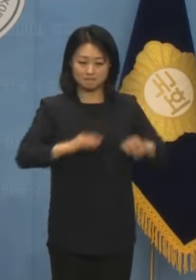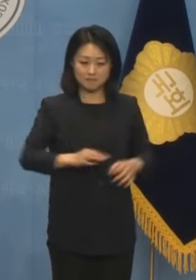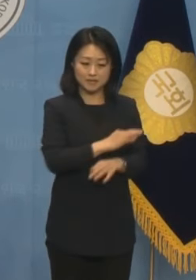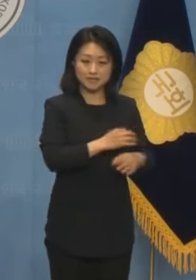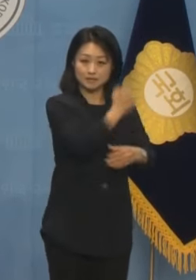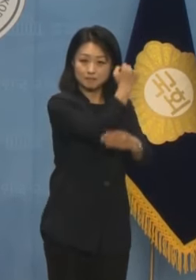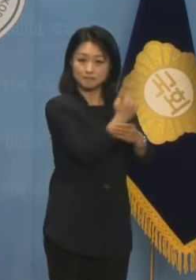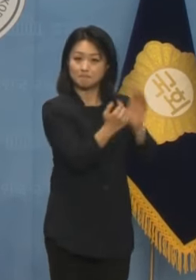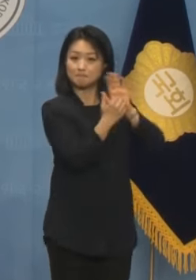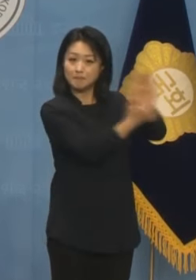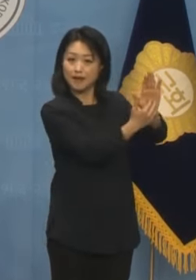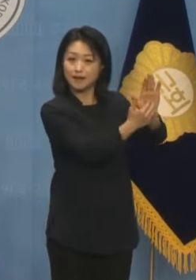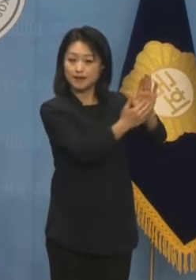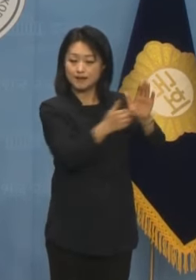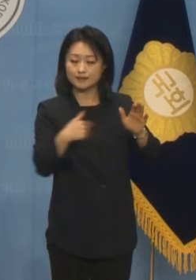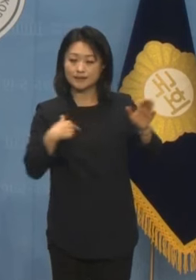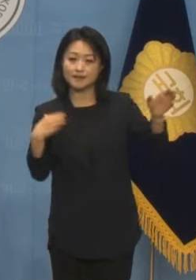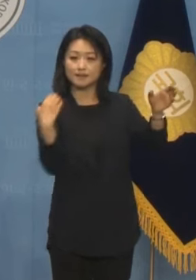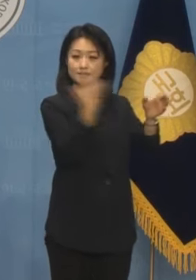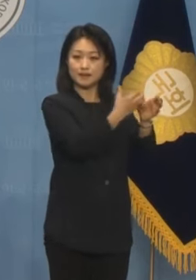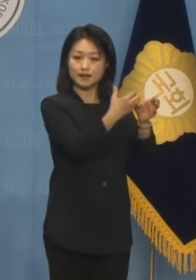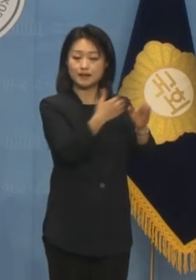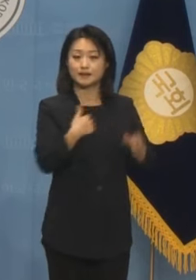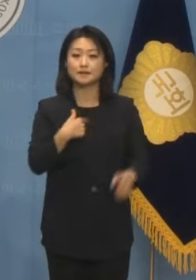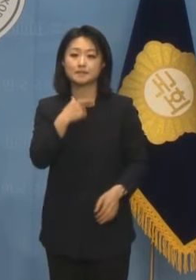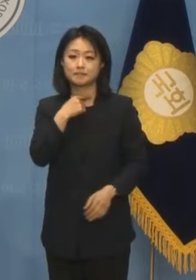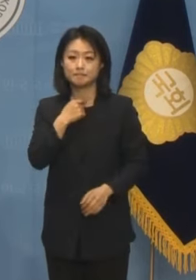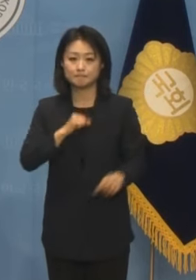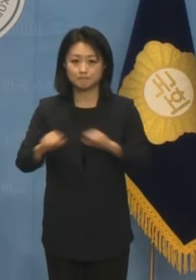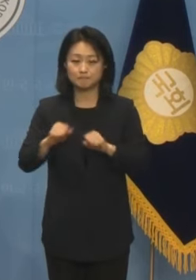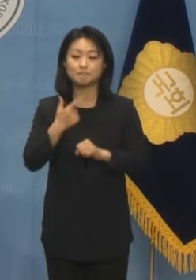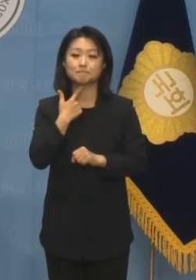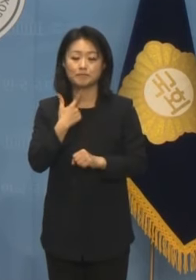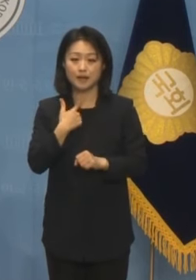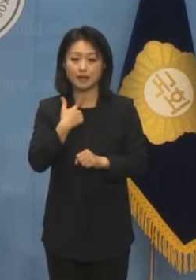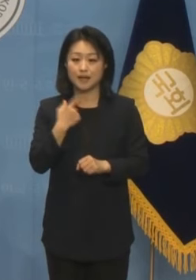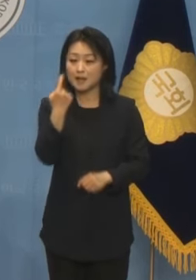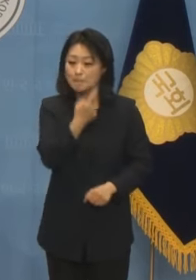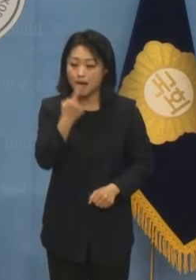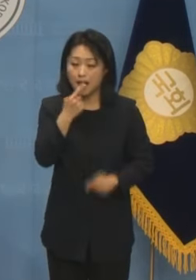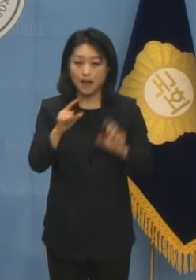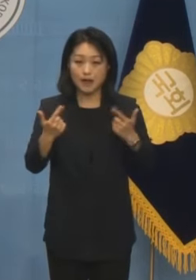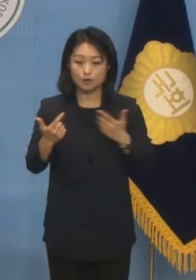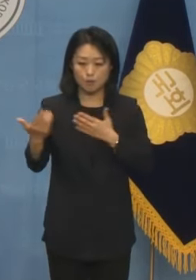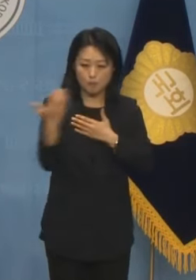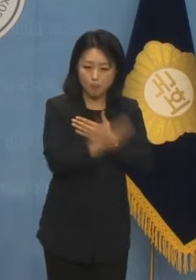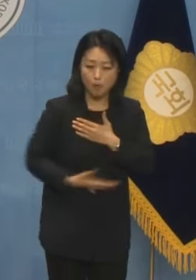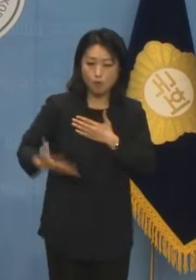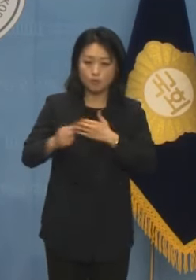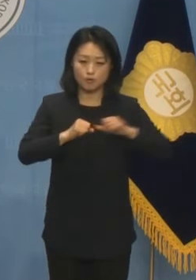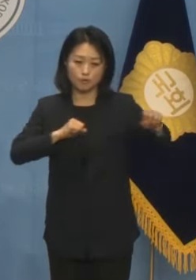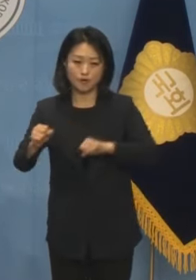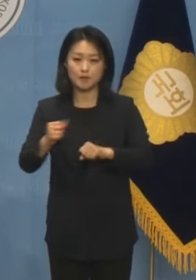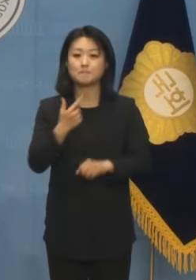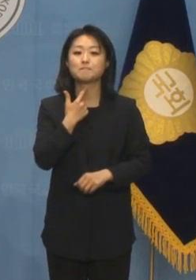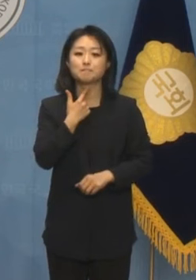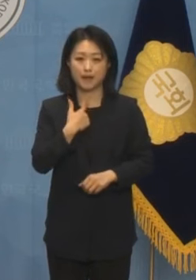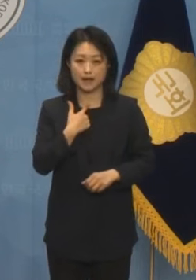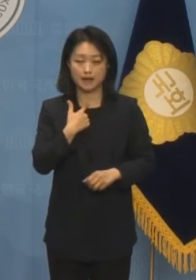단호히 맞섰던 자세로 돌파하겠습니다. 저는 말로만이 아닌 온몸을 던져서 싸운 사람입니다.